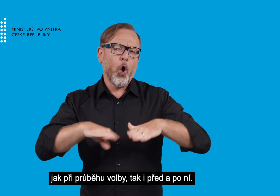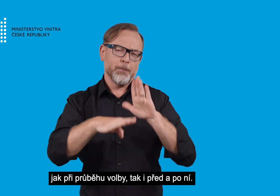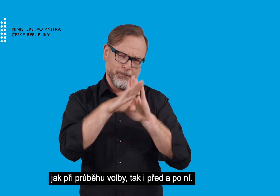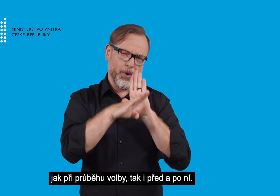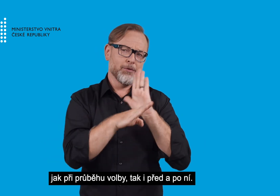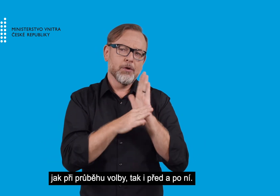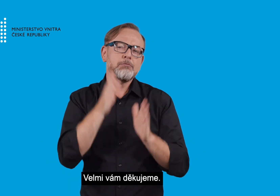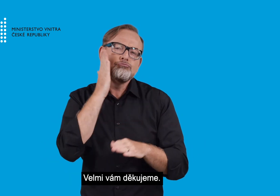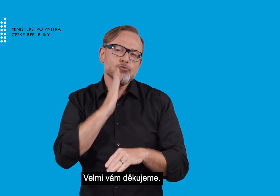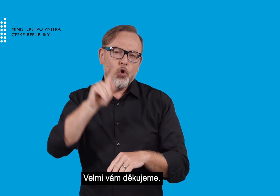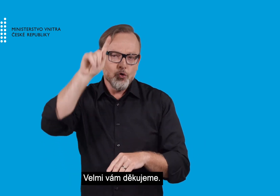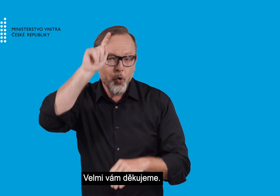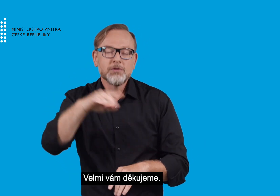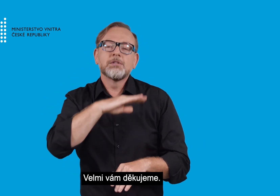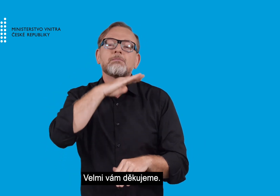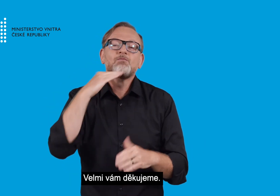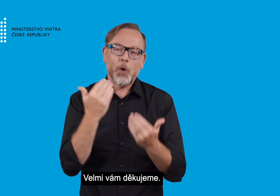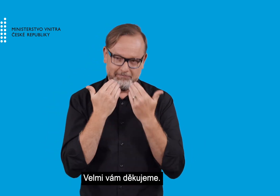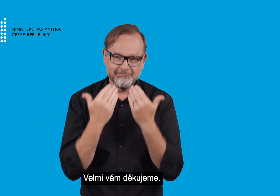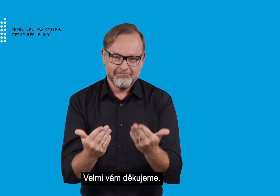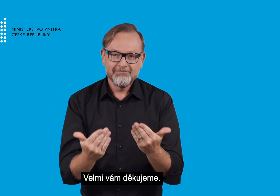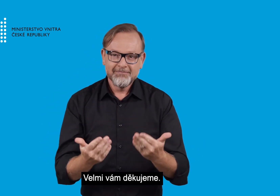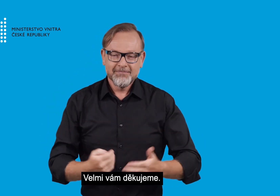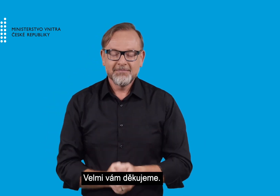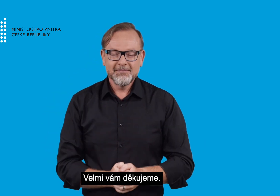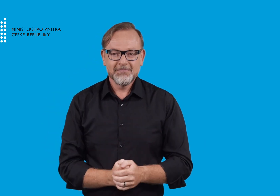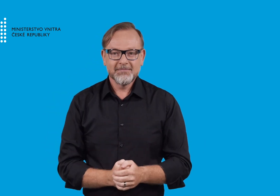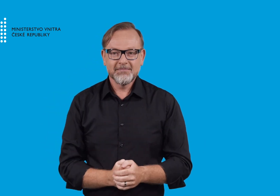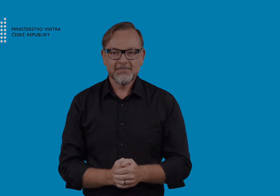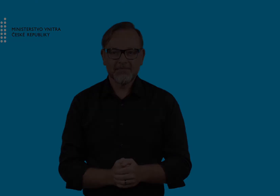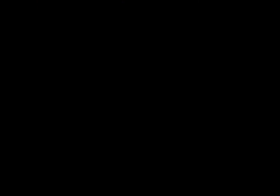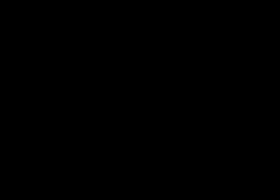tak před i po ní. Velmi vám děkujeme.